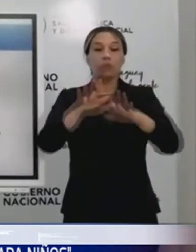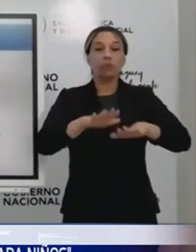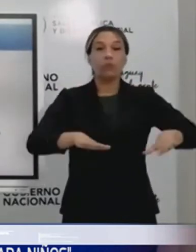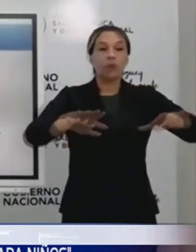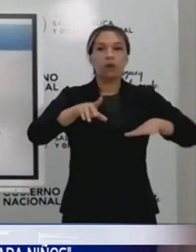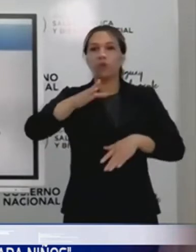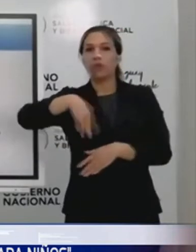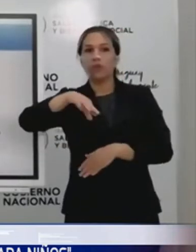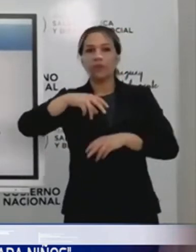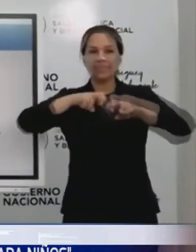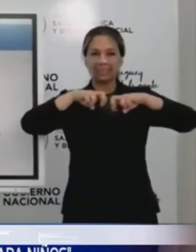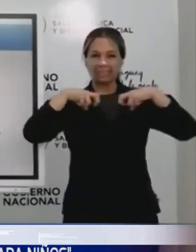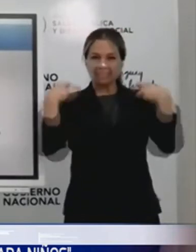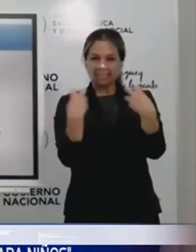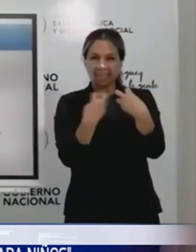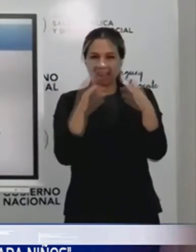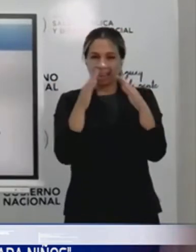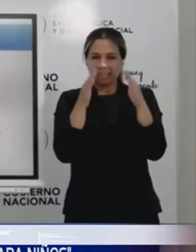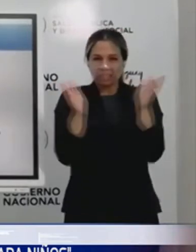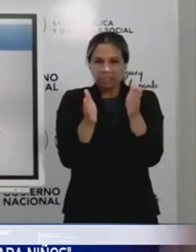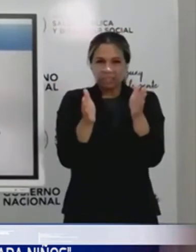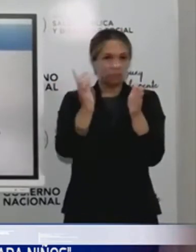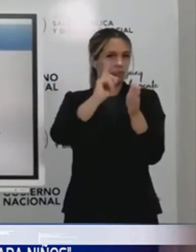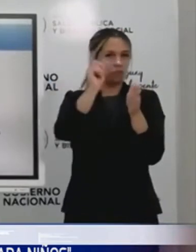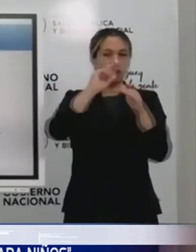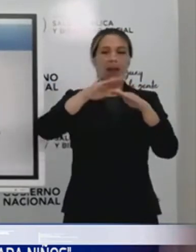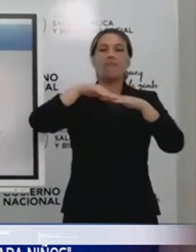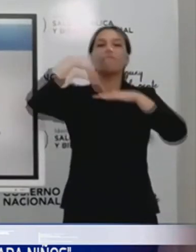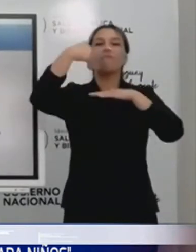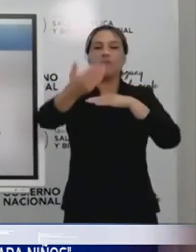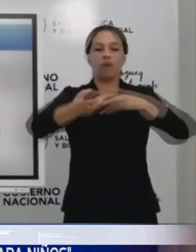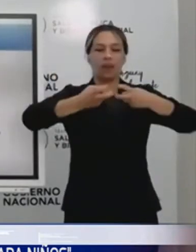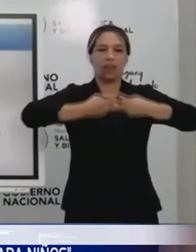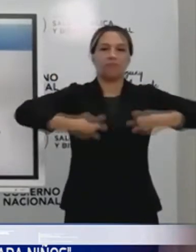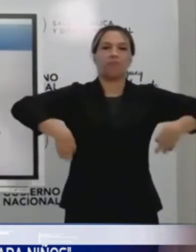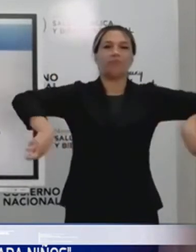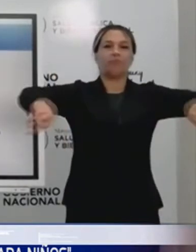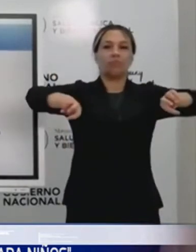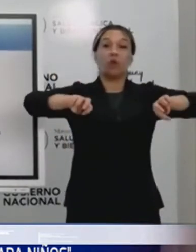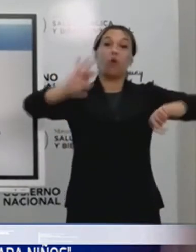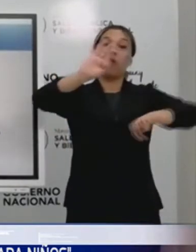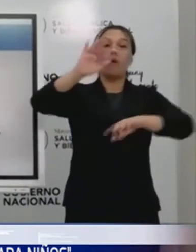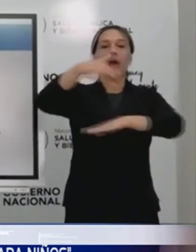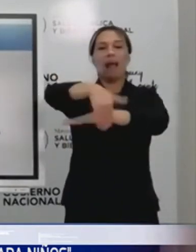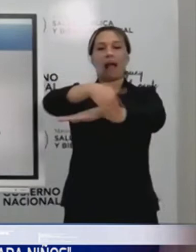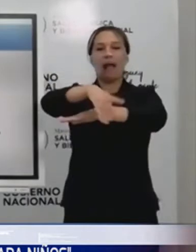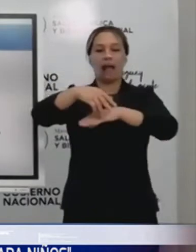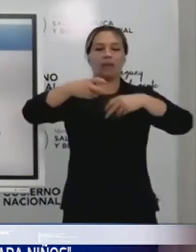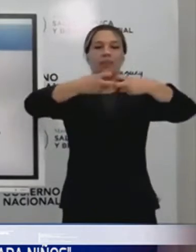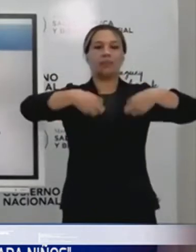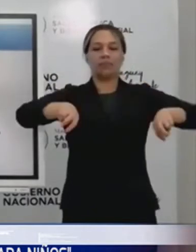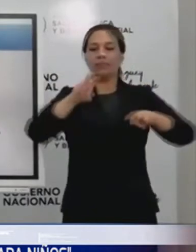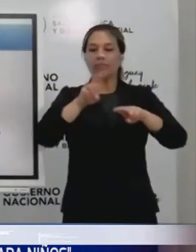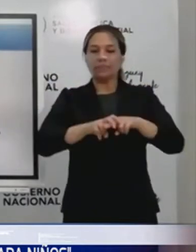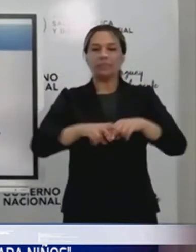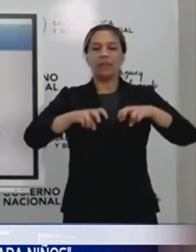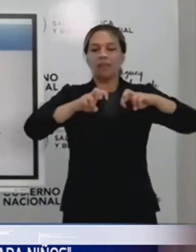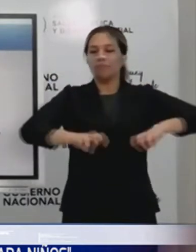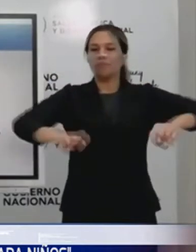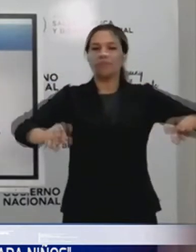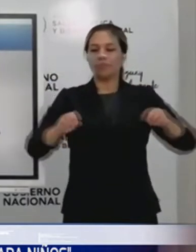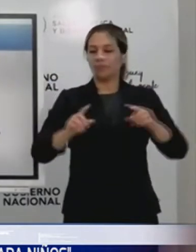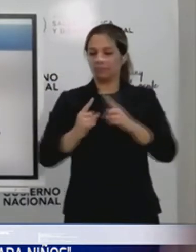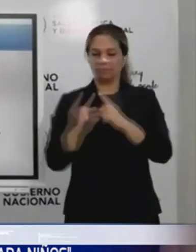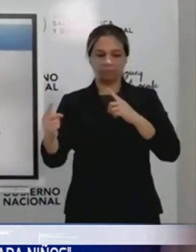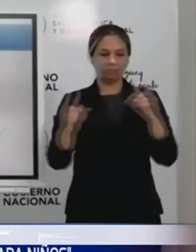sala? No, vamos a elegir el patio. Inclusive, podemos reunirnos en la calle, en la vereda. Saquemos nuestra silla cable ahí y nos sentamos